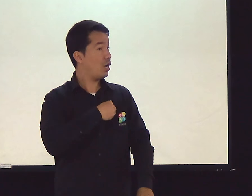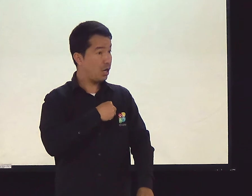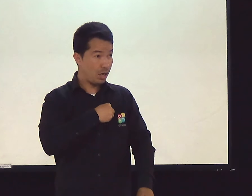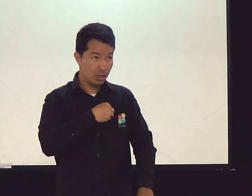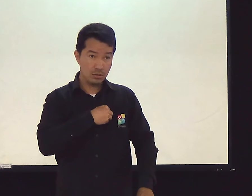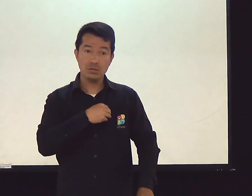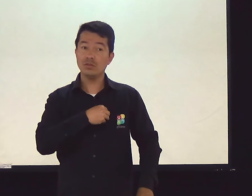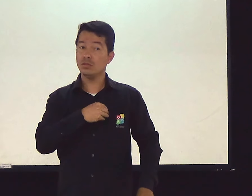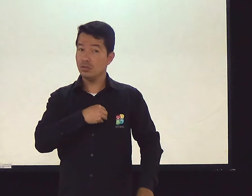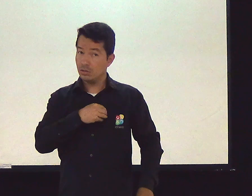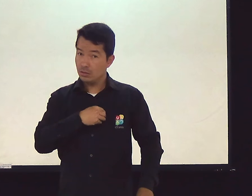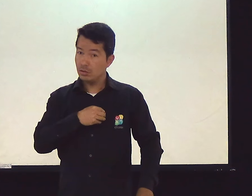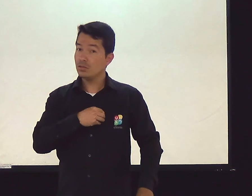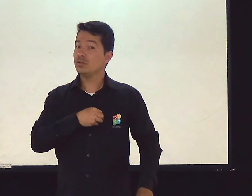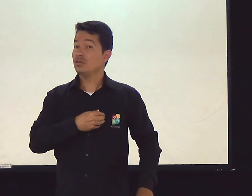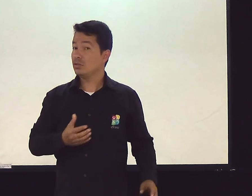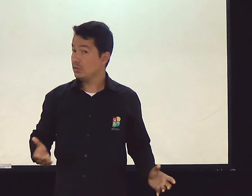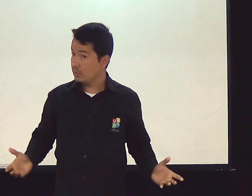É pecado, gente. É pecado.